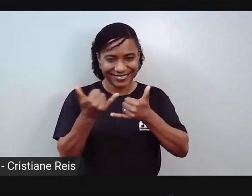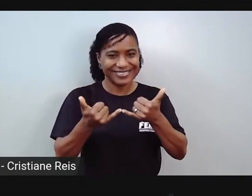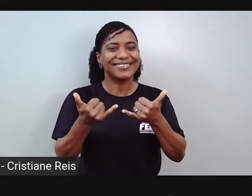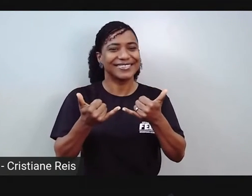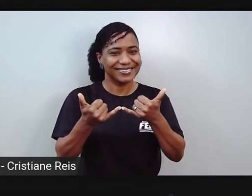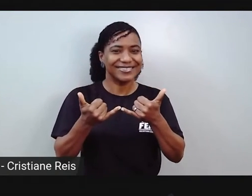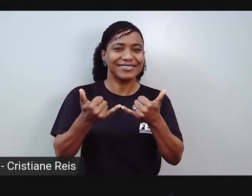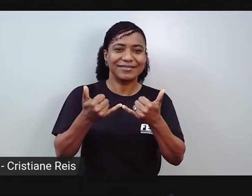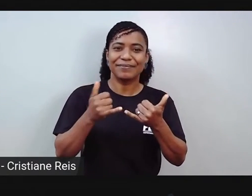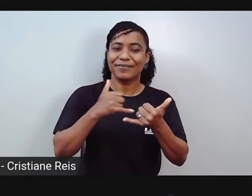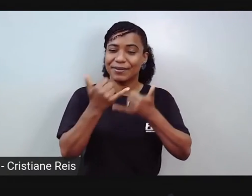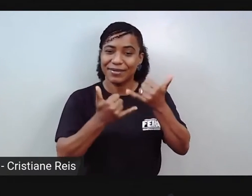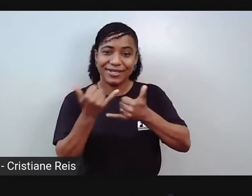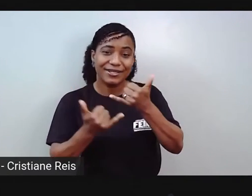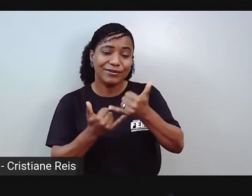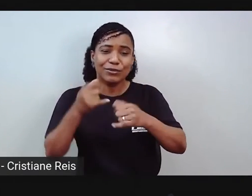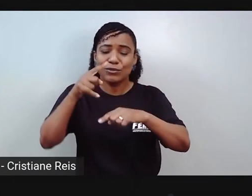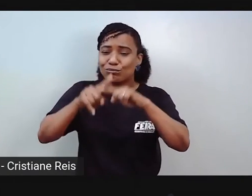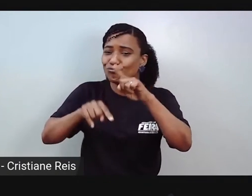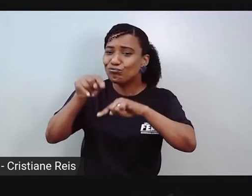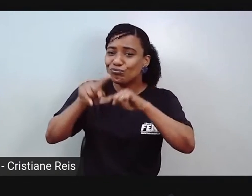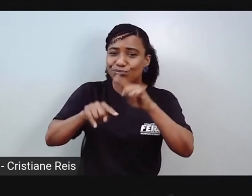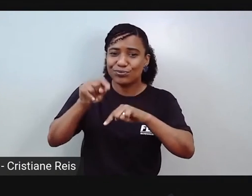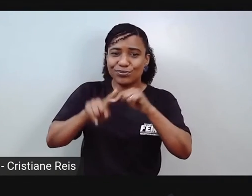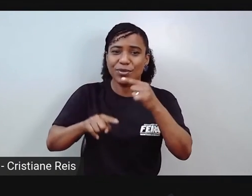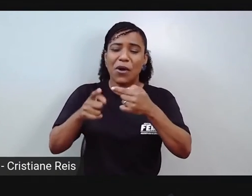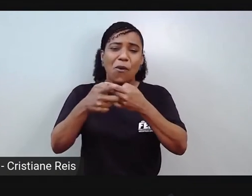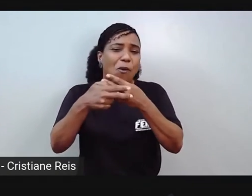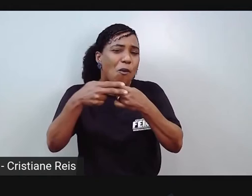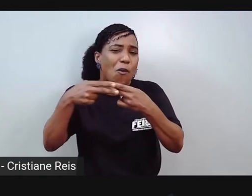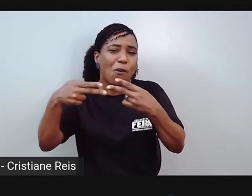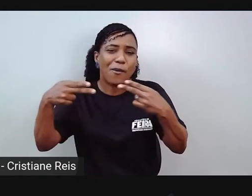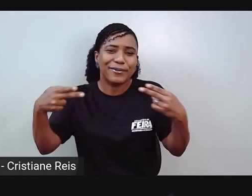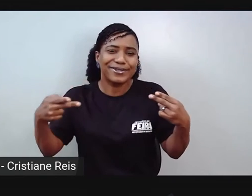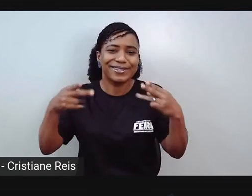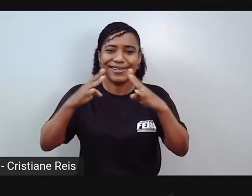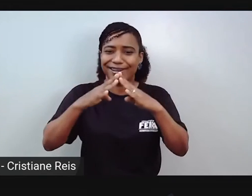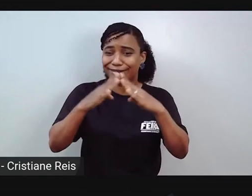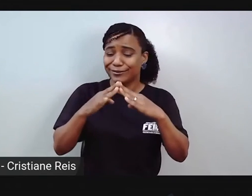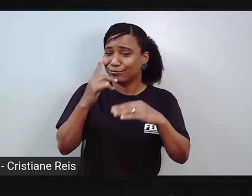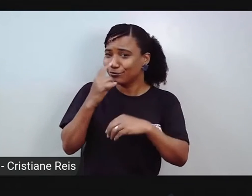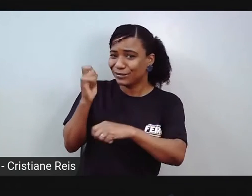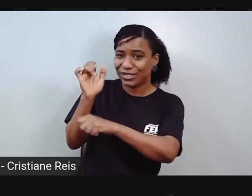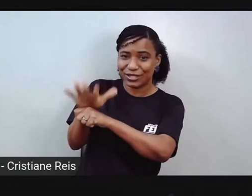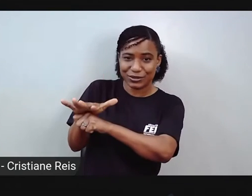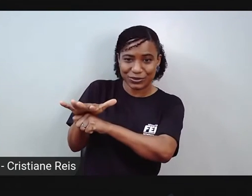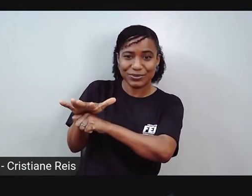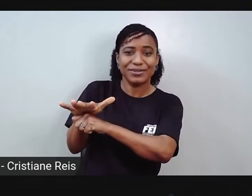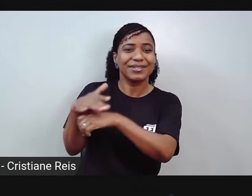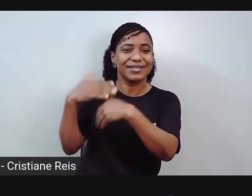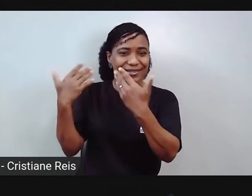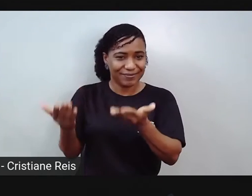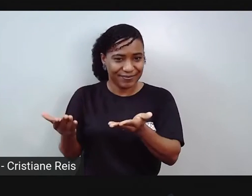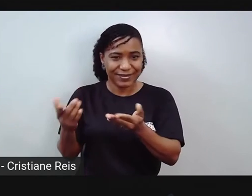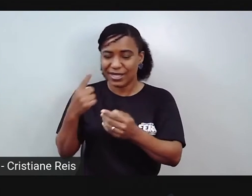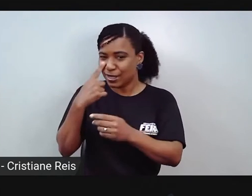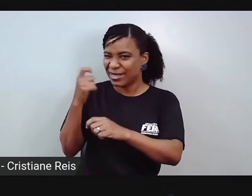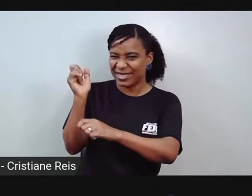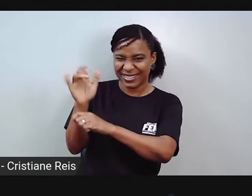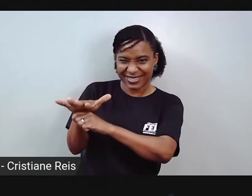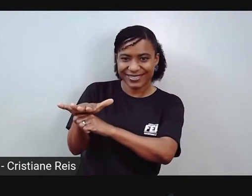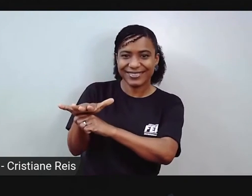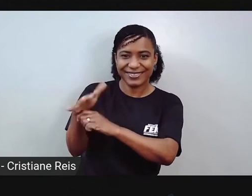Com aqueles objetos que provavelmente iam para o lixo. É, lixo, aquele lixo de casa